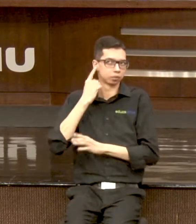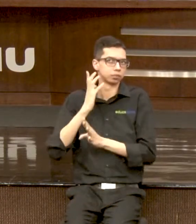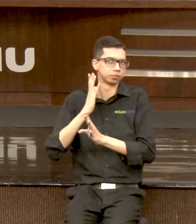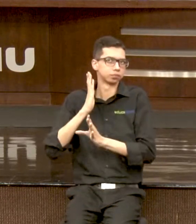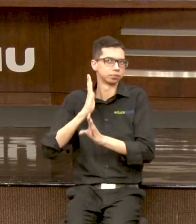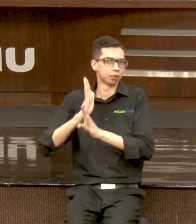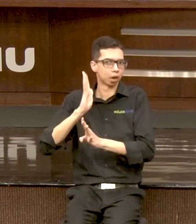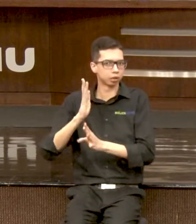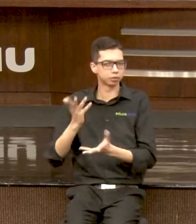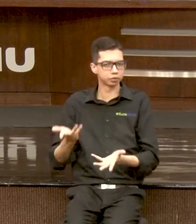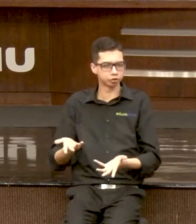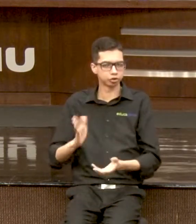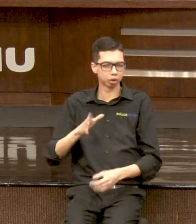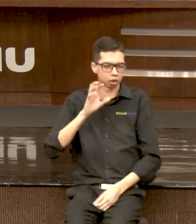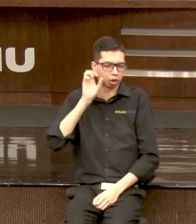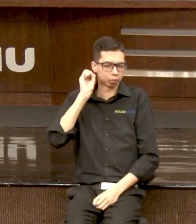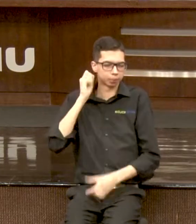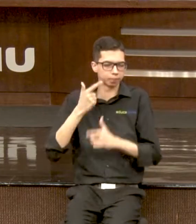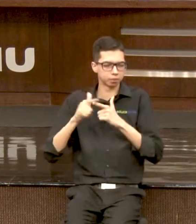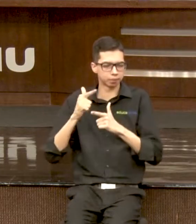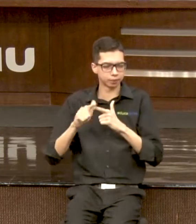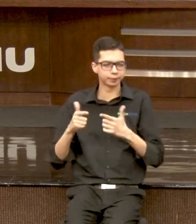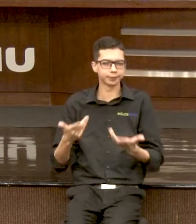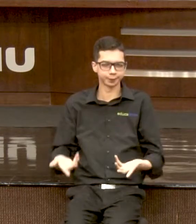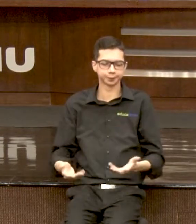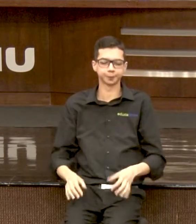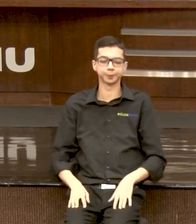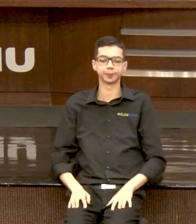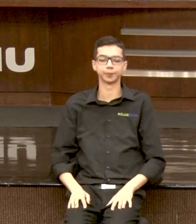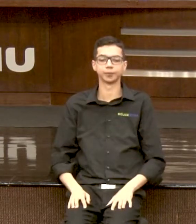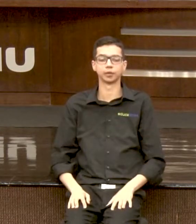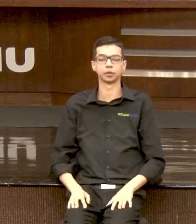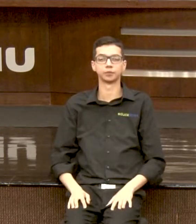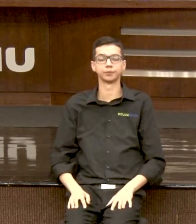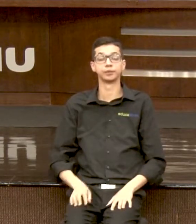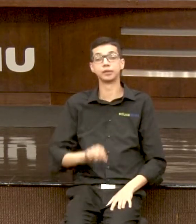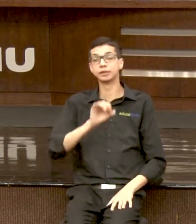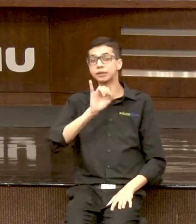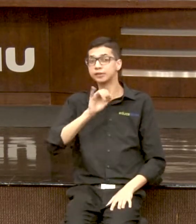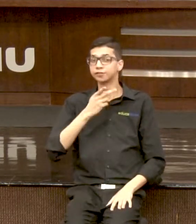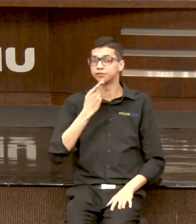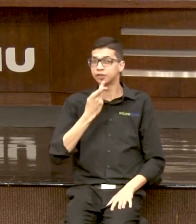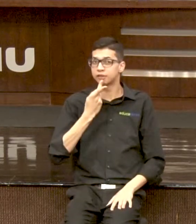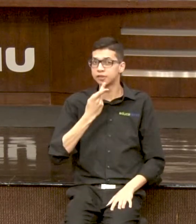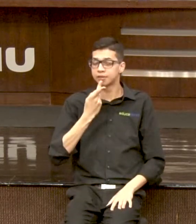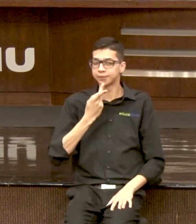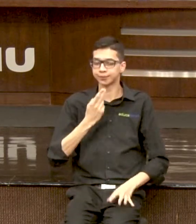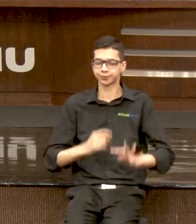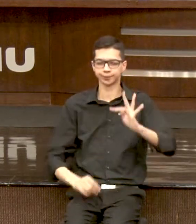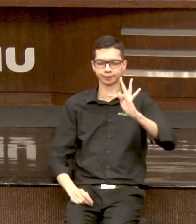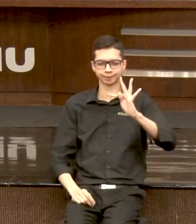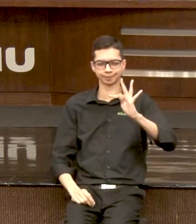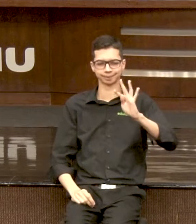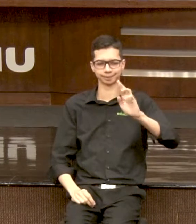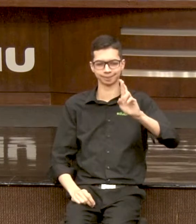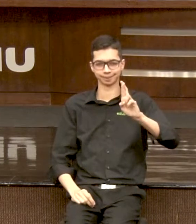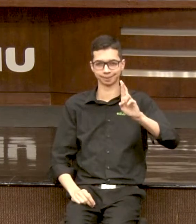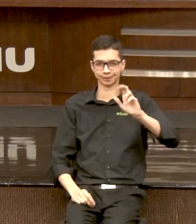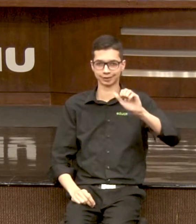audição. Então, quando a gente fala em deficiência, a gente fala em transtorno,